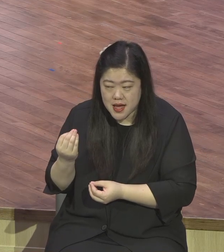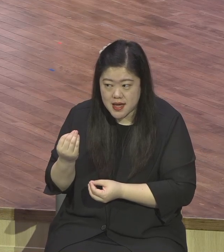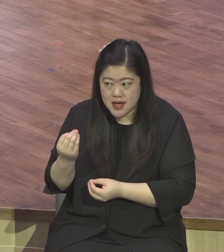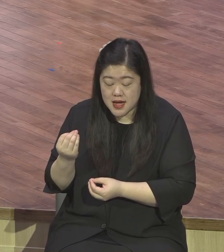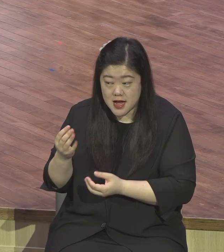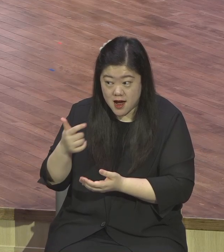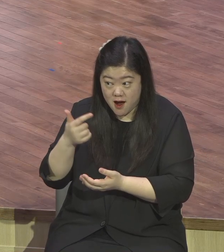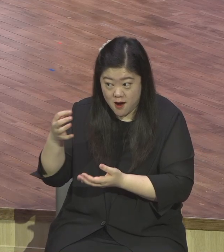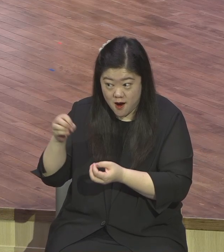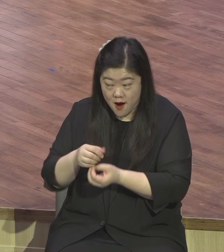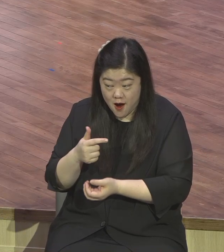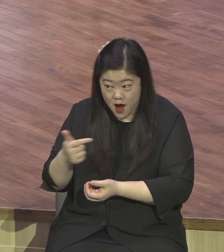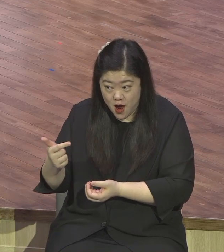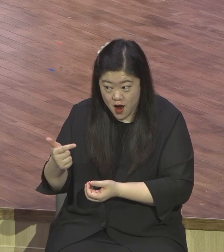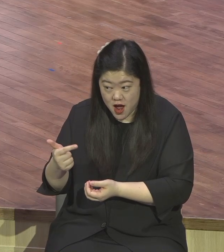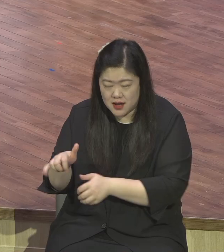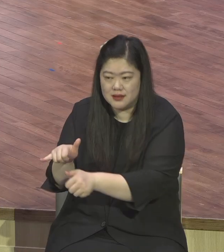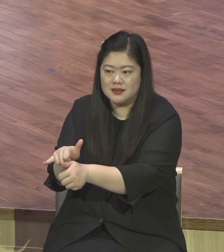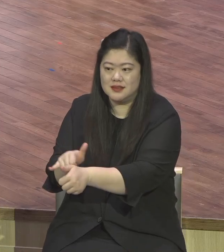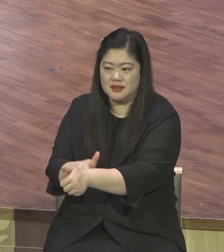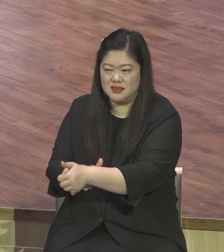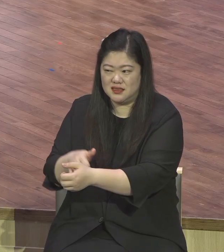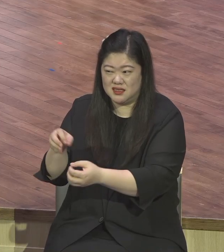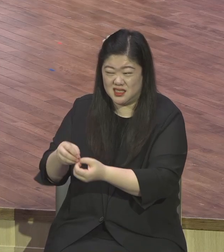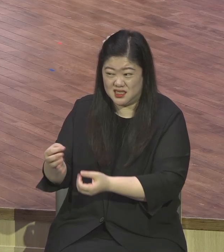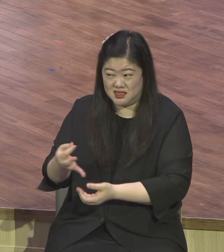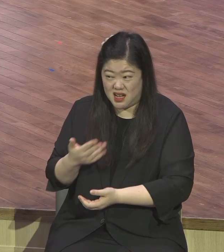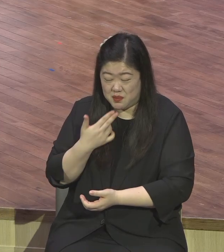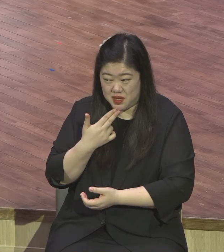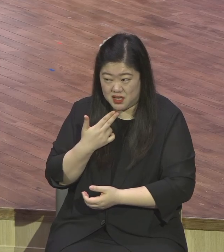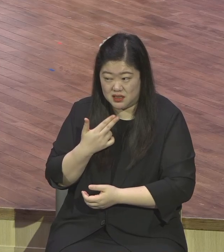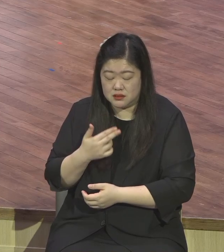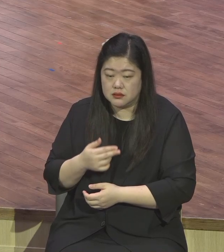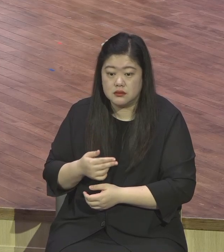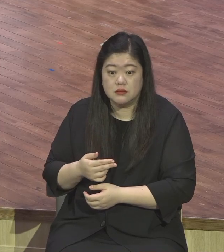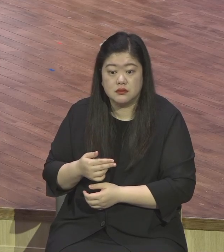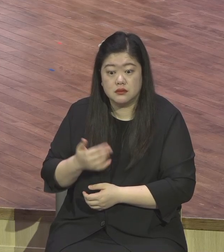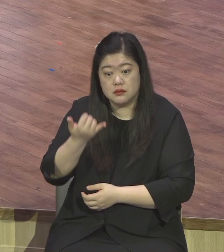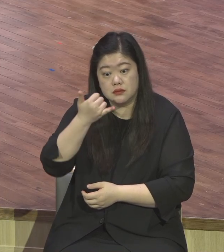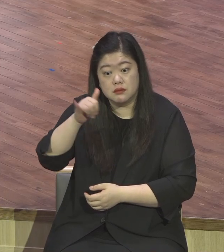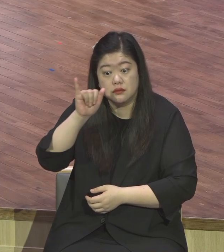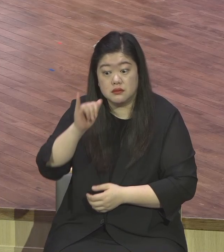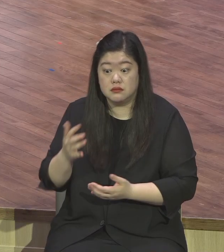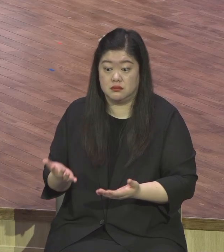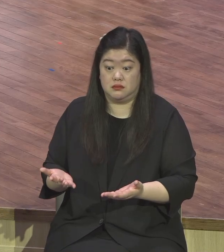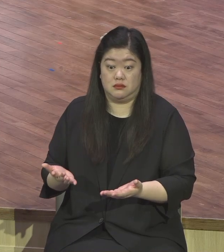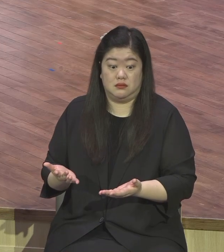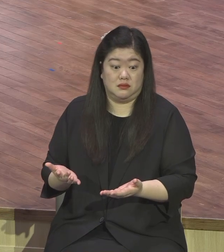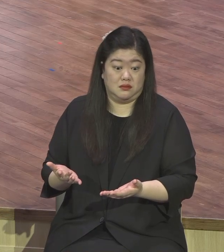수준이지 애기 수준 절대 안 주지요 그냥 울지요 달라고 하면 부모가 줬는데 안 줘요